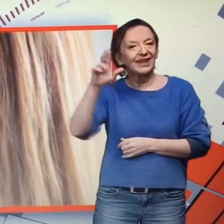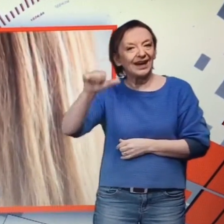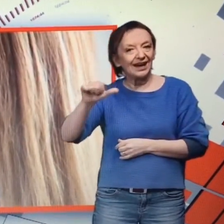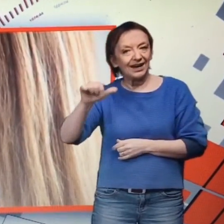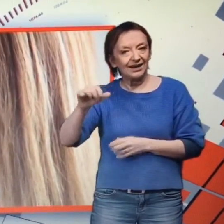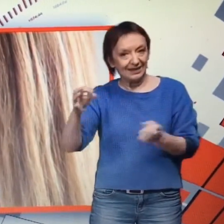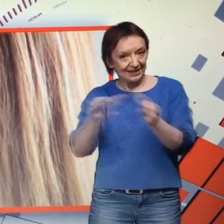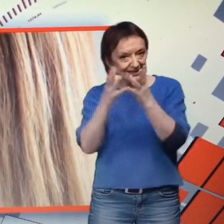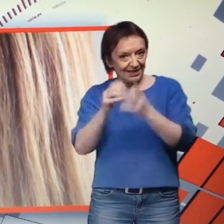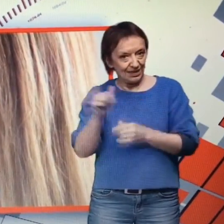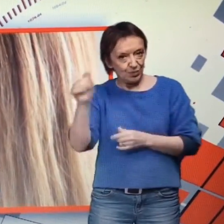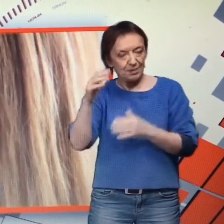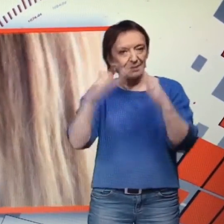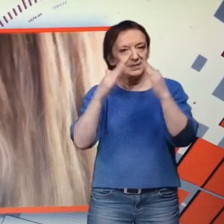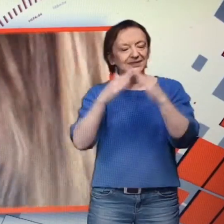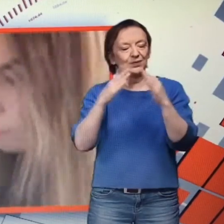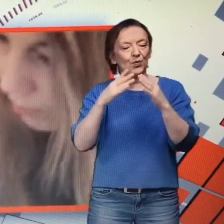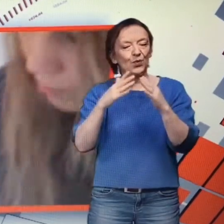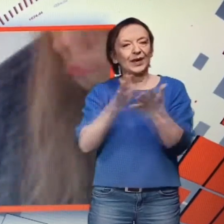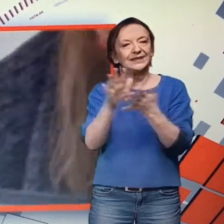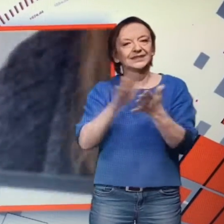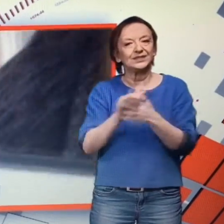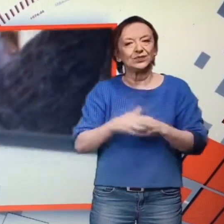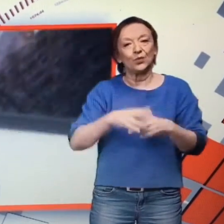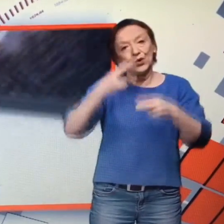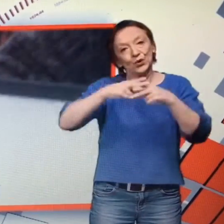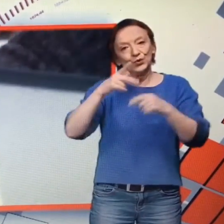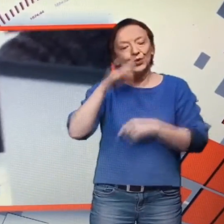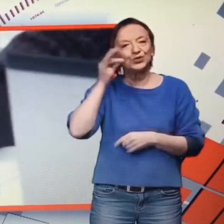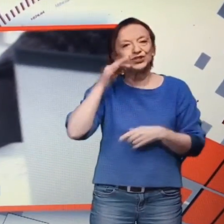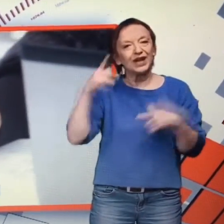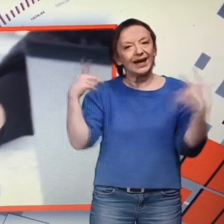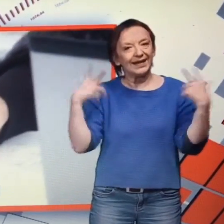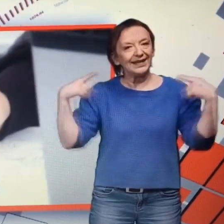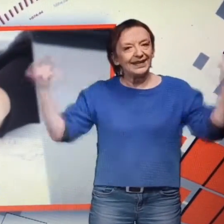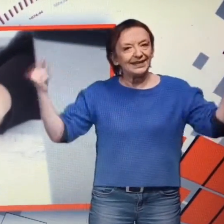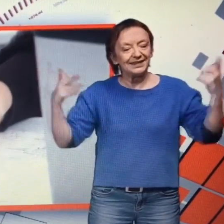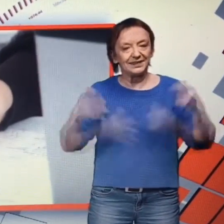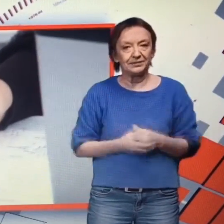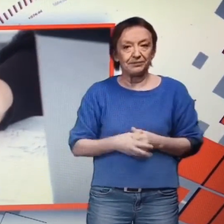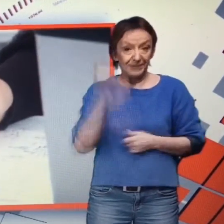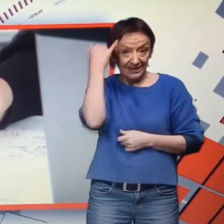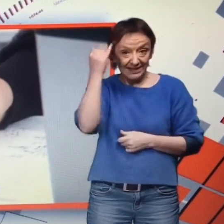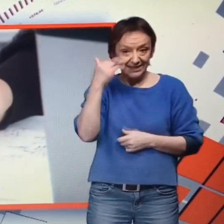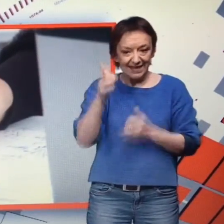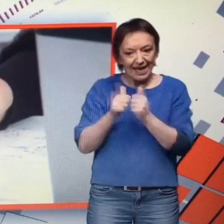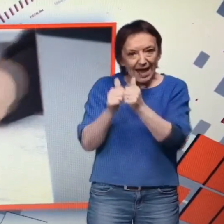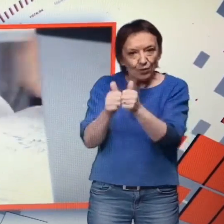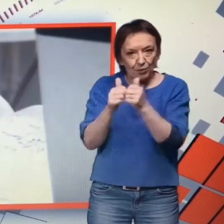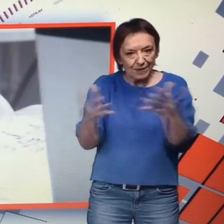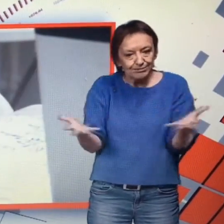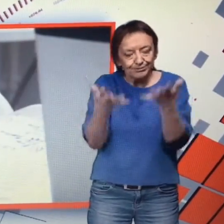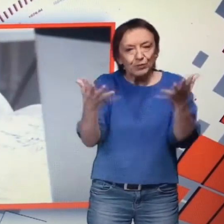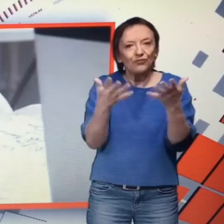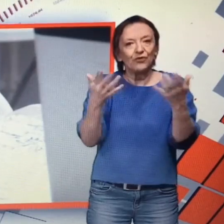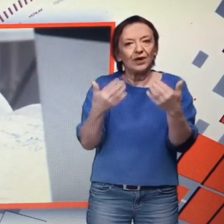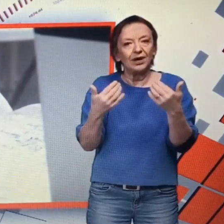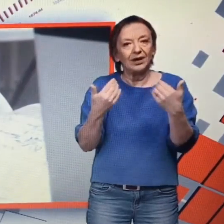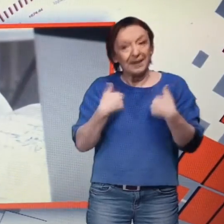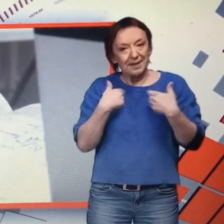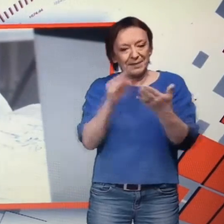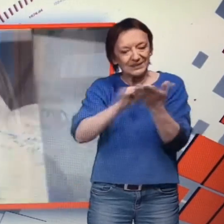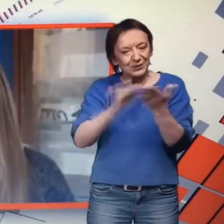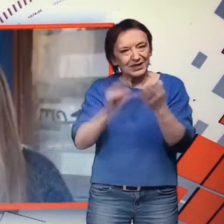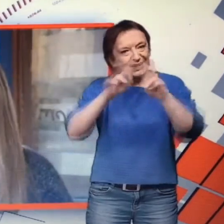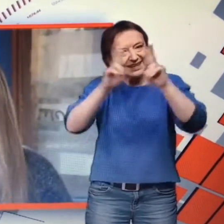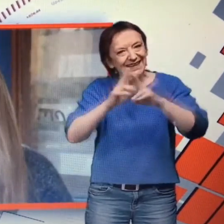maison d'édition, Le chat ailé. L'idée au départ, accompagner et promouvoir des auteurs de la région. Alors au départ,